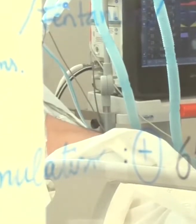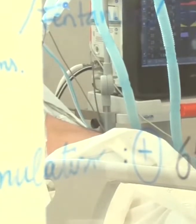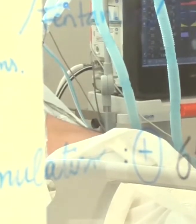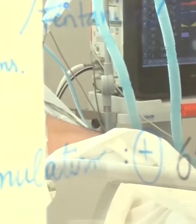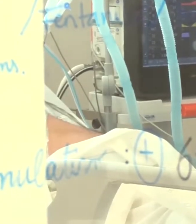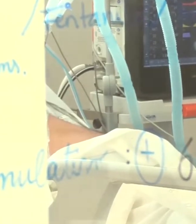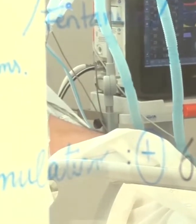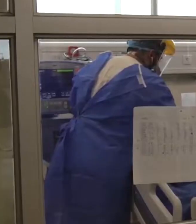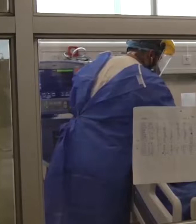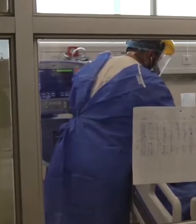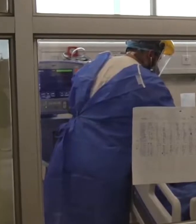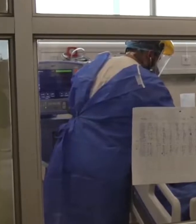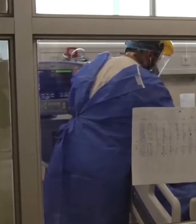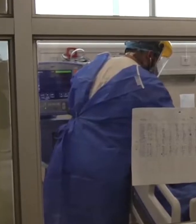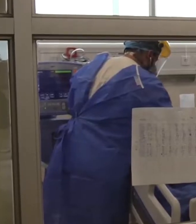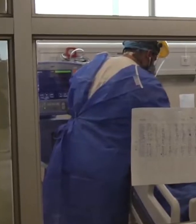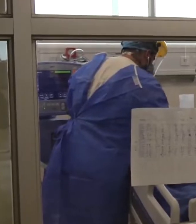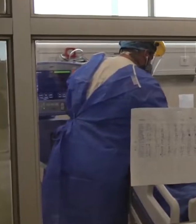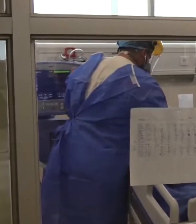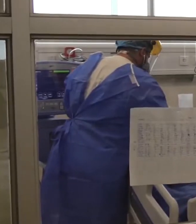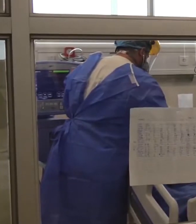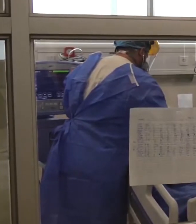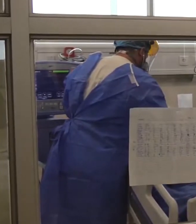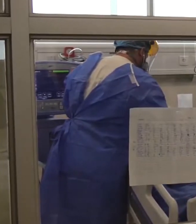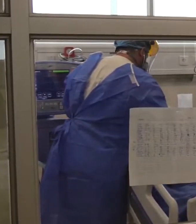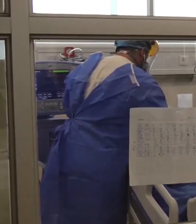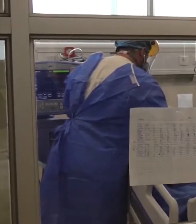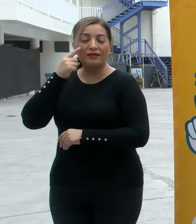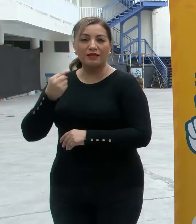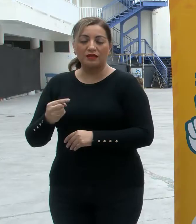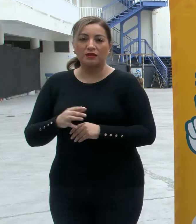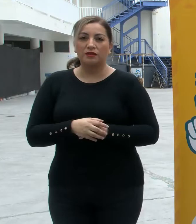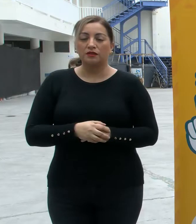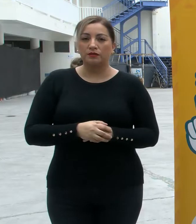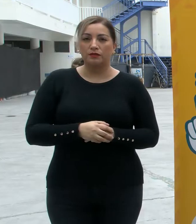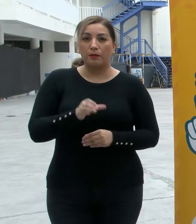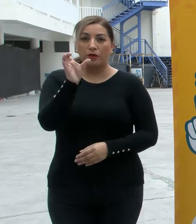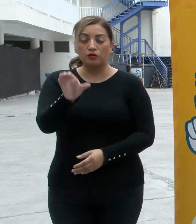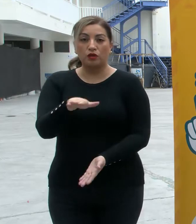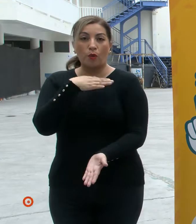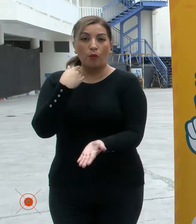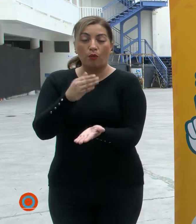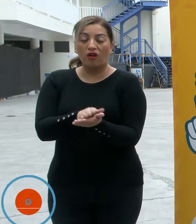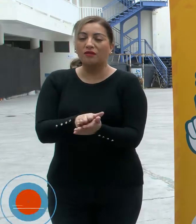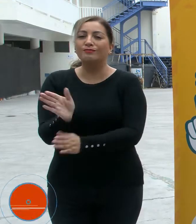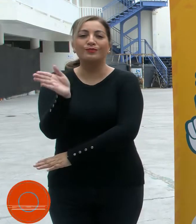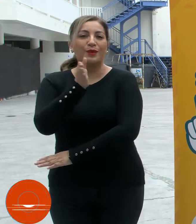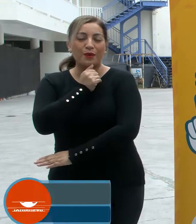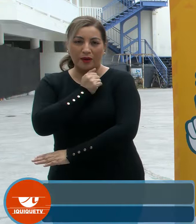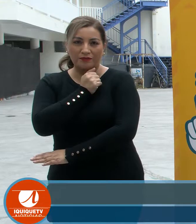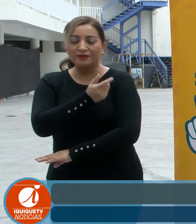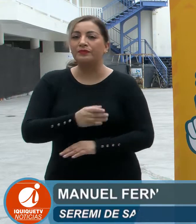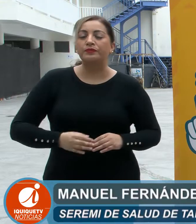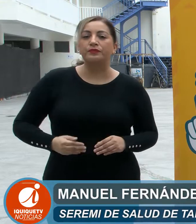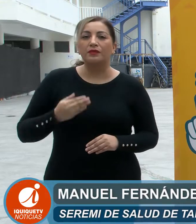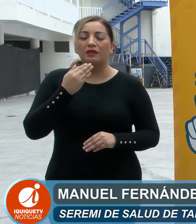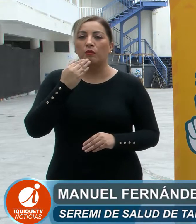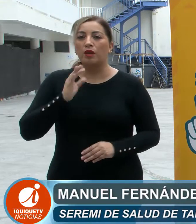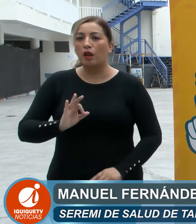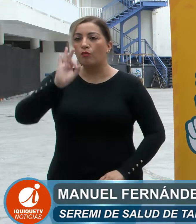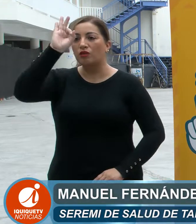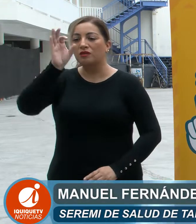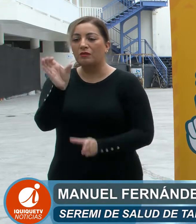mortalidad a causa del virus. En la presente jornada no se deben reportar nuevos casos de fallecidos. No obstante, nuestra